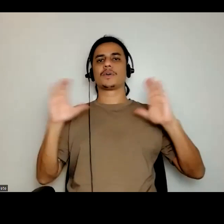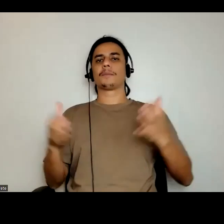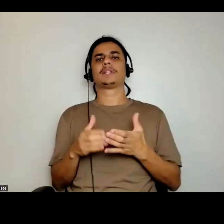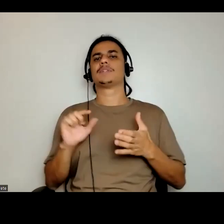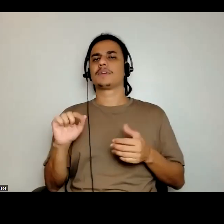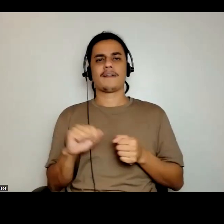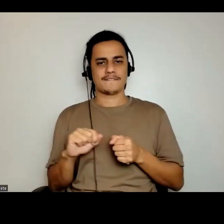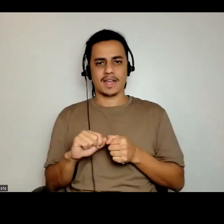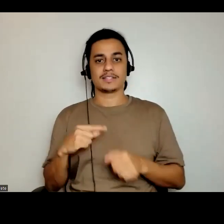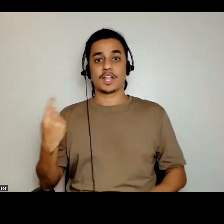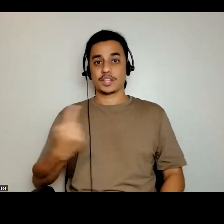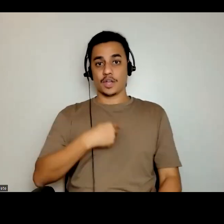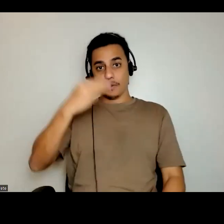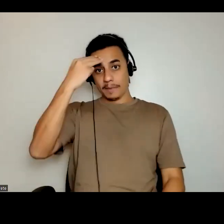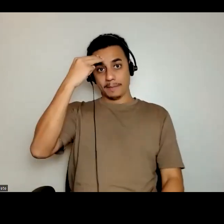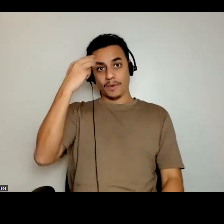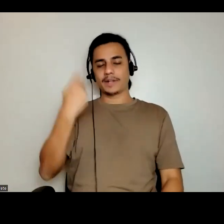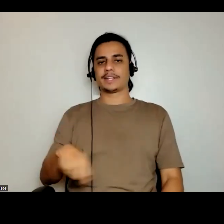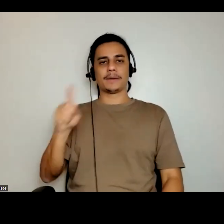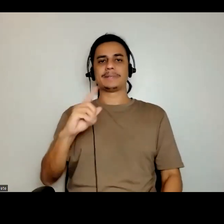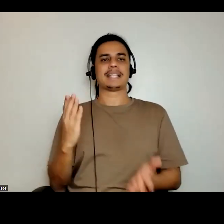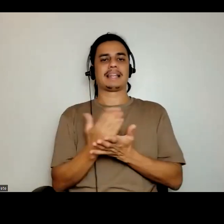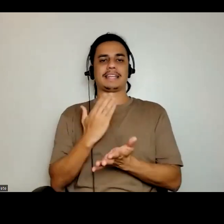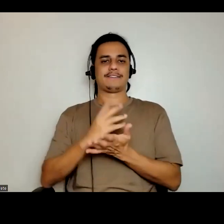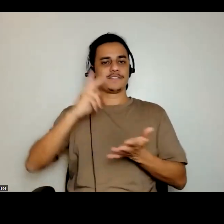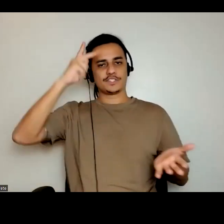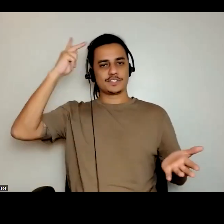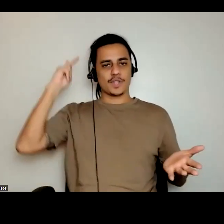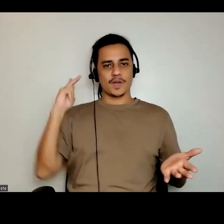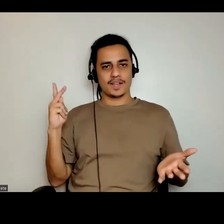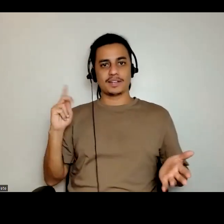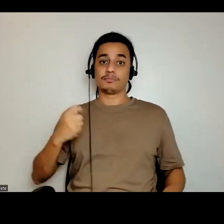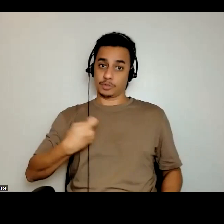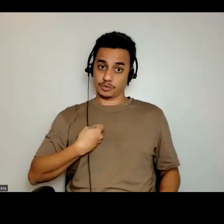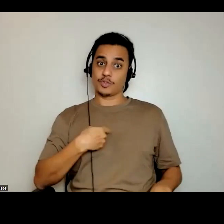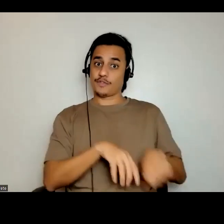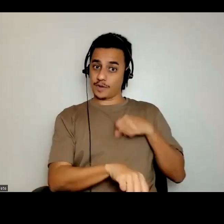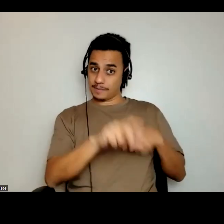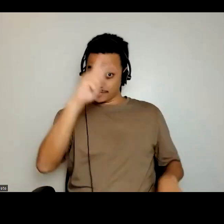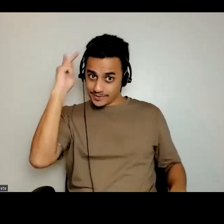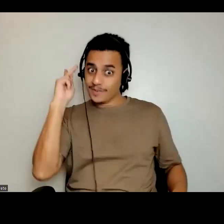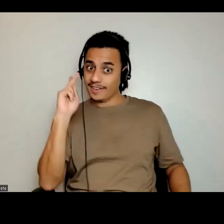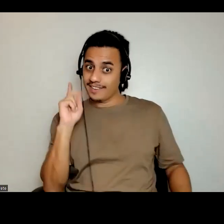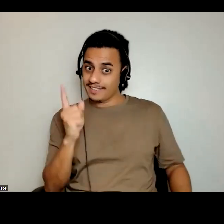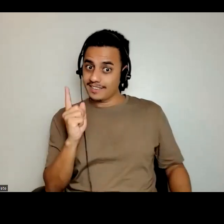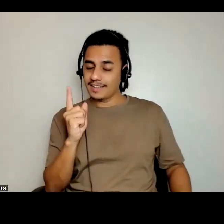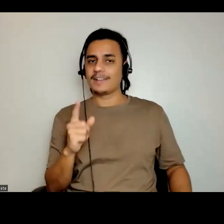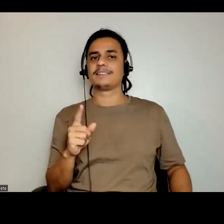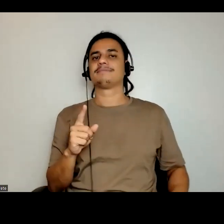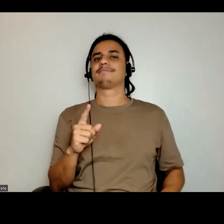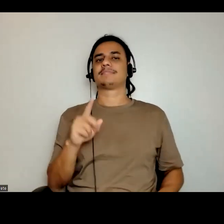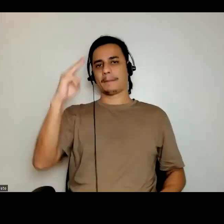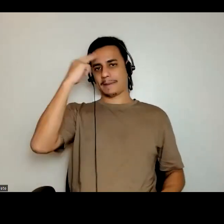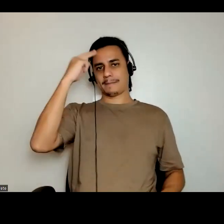nossa memória, a gente não precisa de livro de história. Eu sou historiador, eu lembro-se disso. A memória